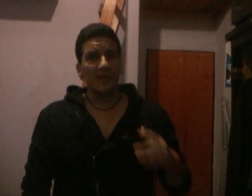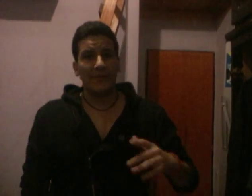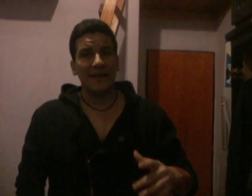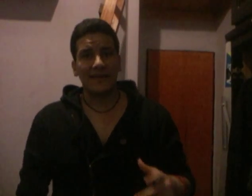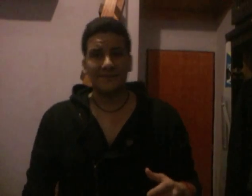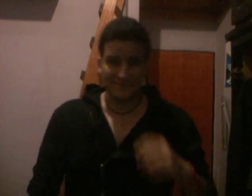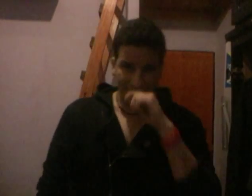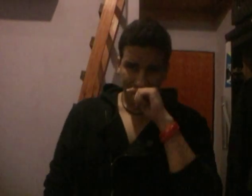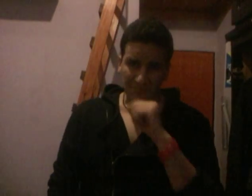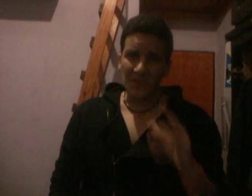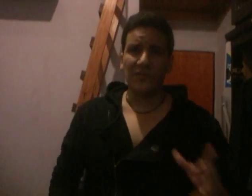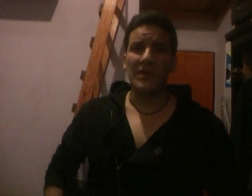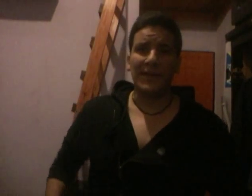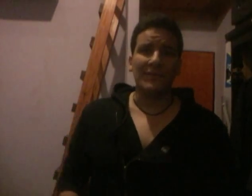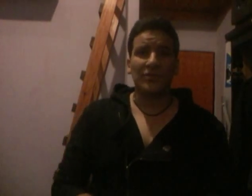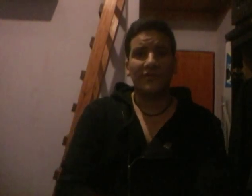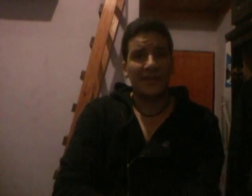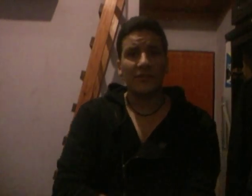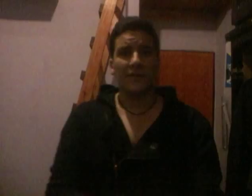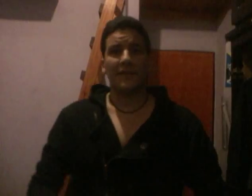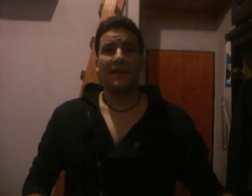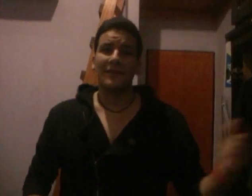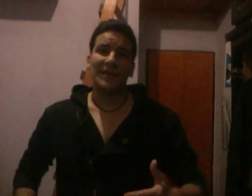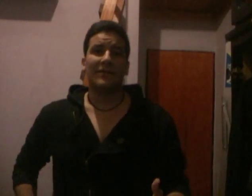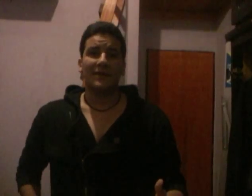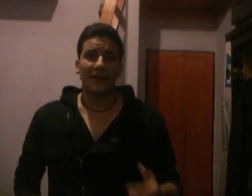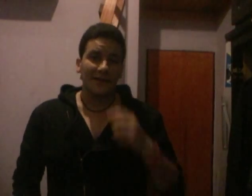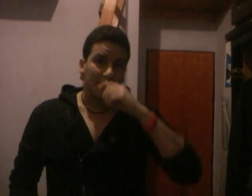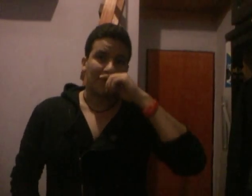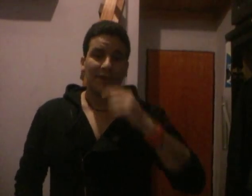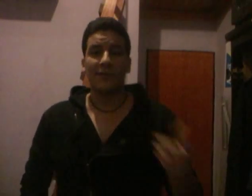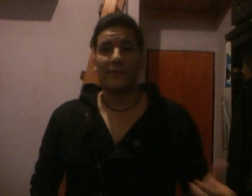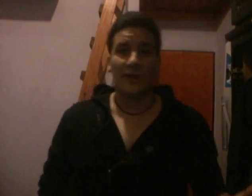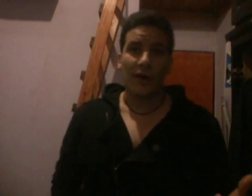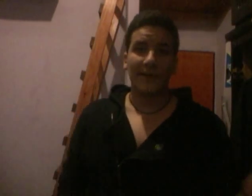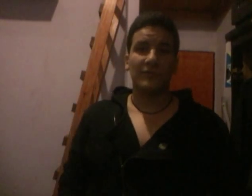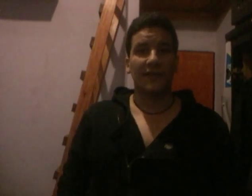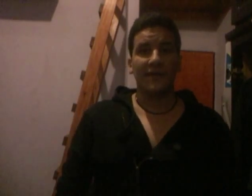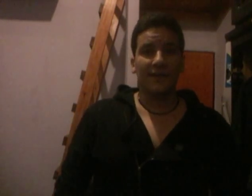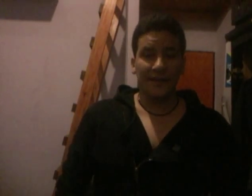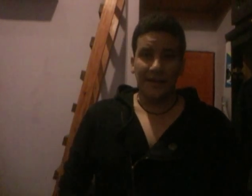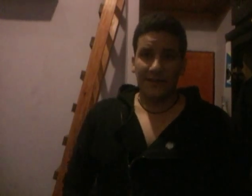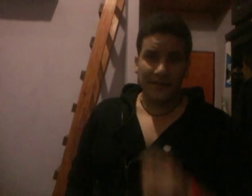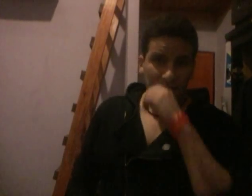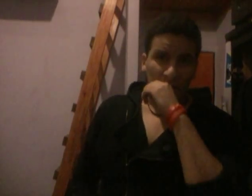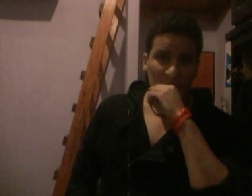esperada, fue muy esperada por todos los fanáticos de DC y se esperaba, en realidad que se esperaba una nueva película de DC Comics.